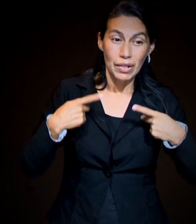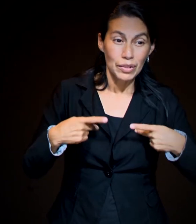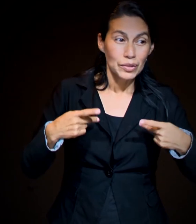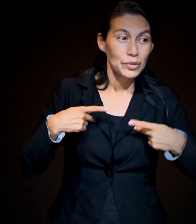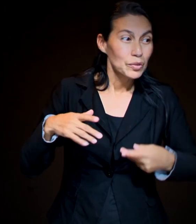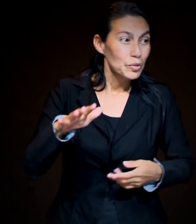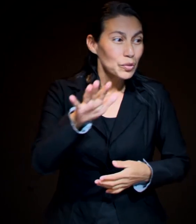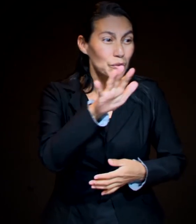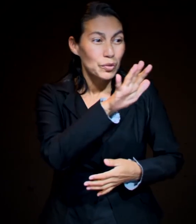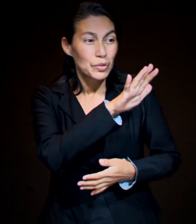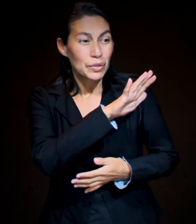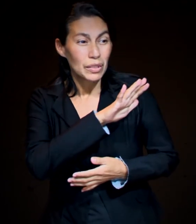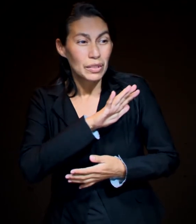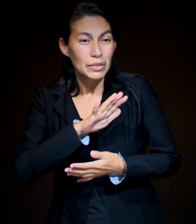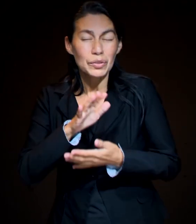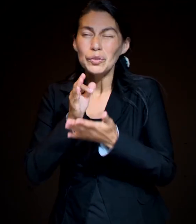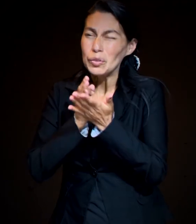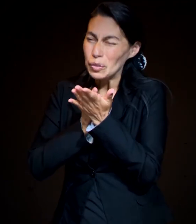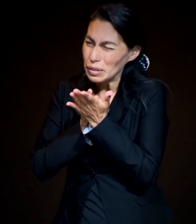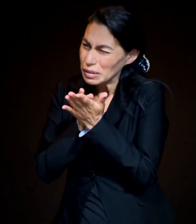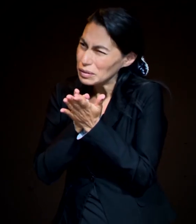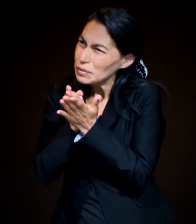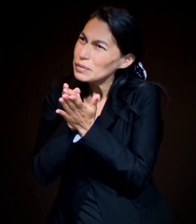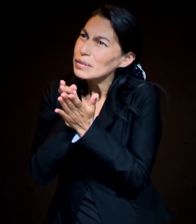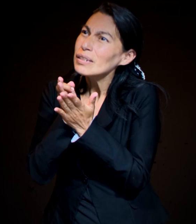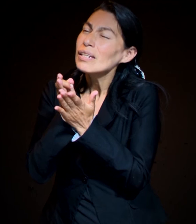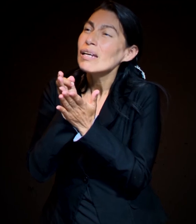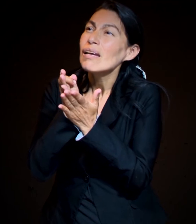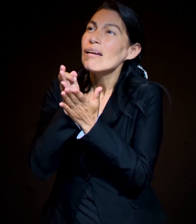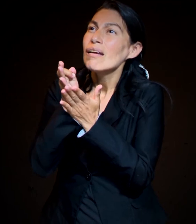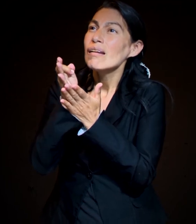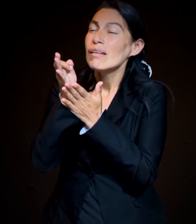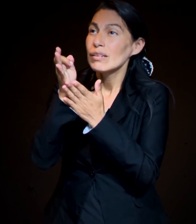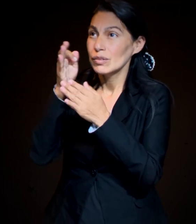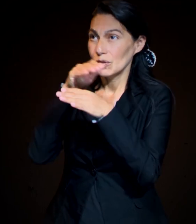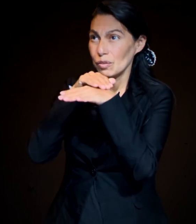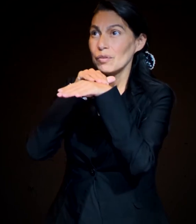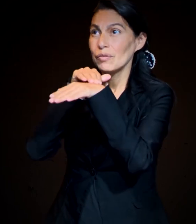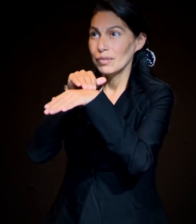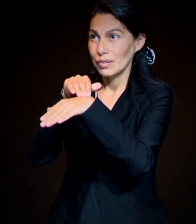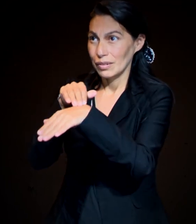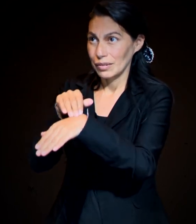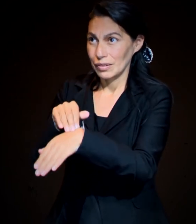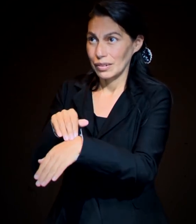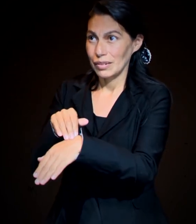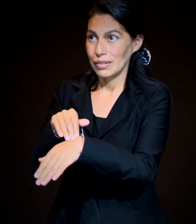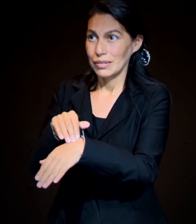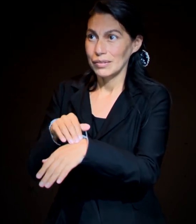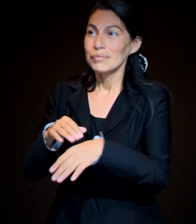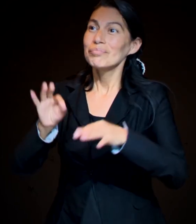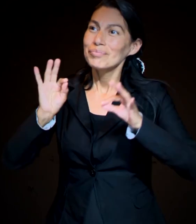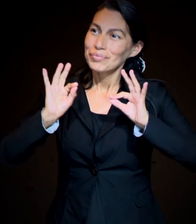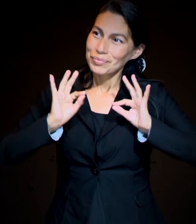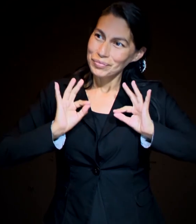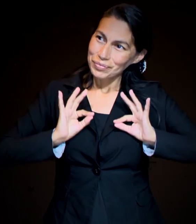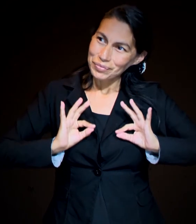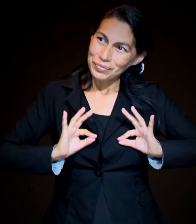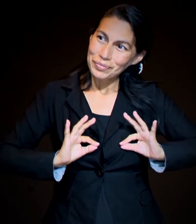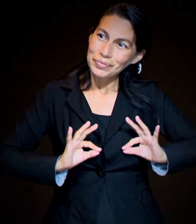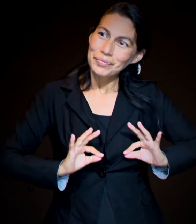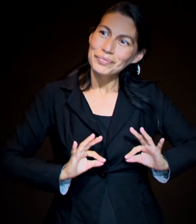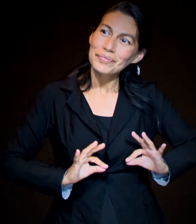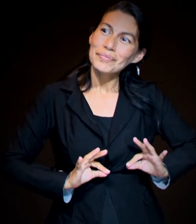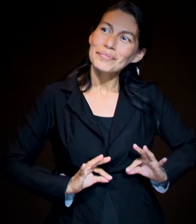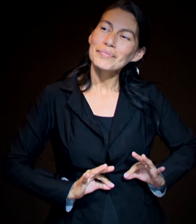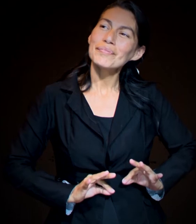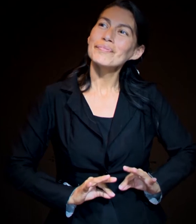En tu nombre descansamos Los que buscamos la